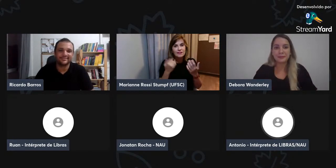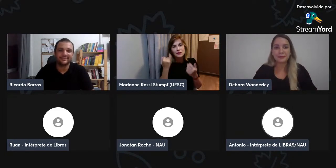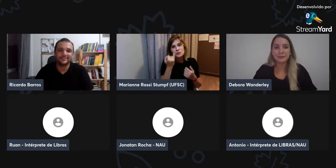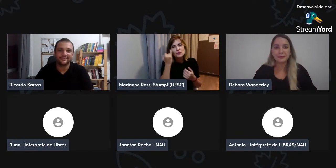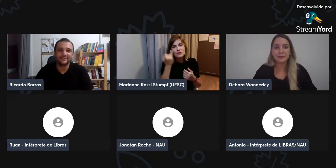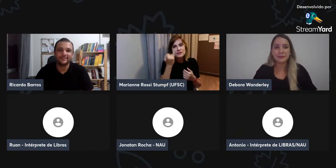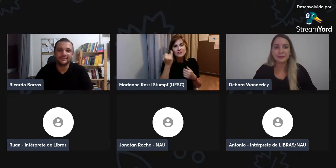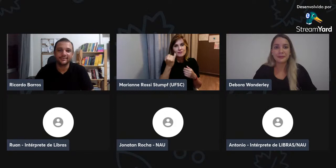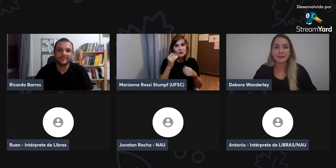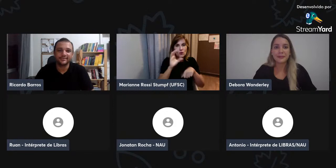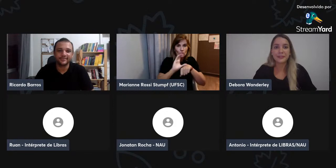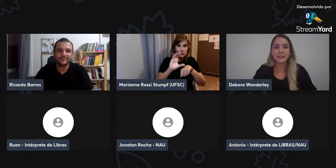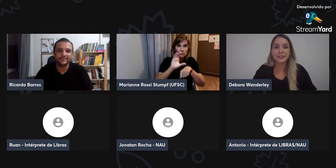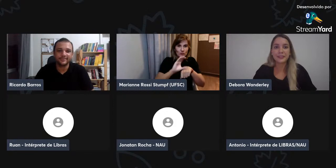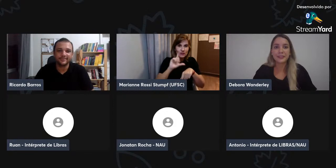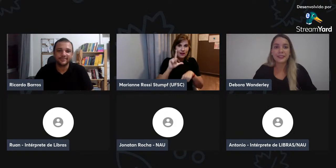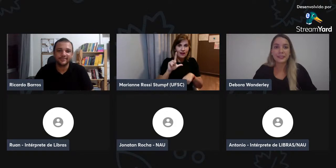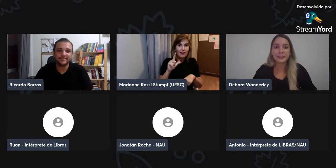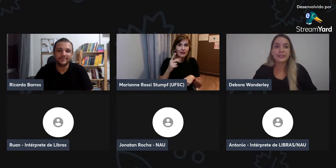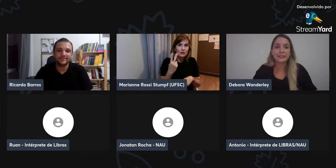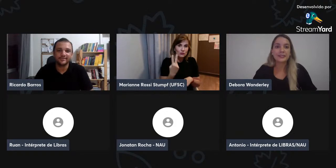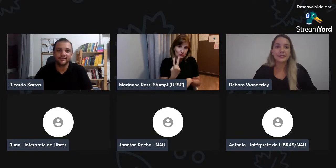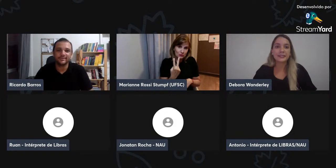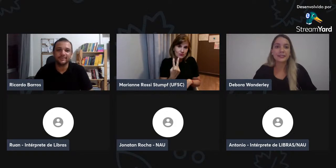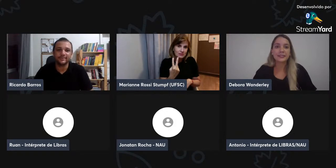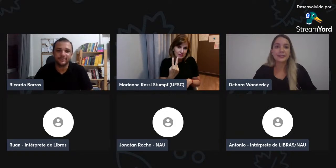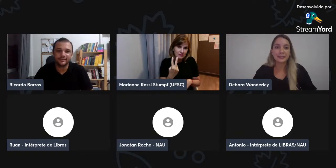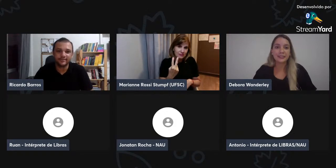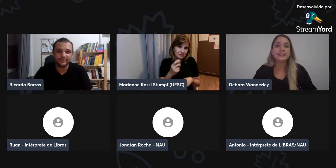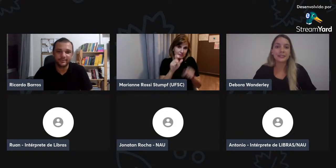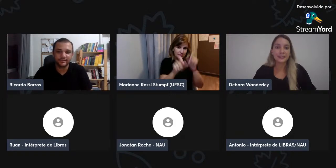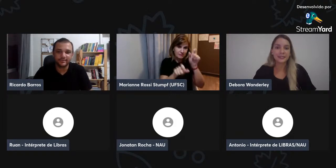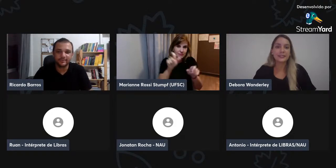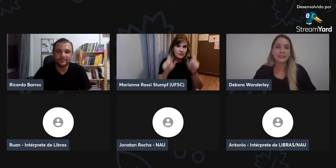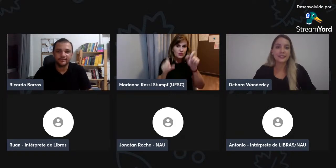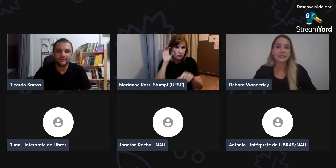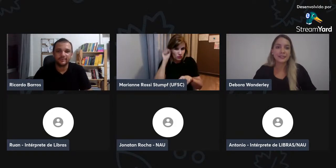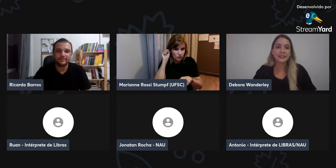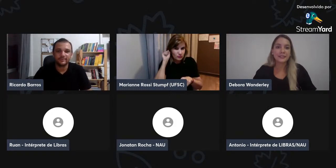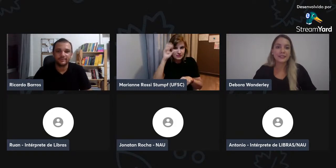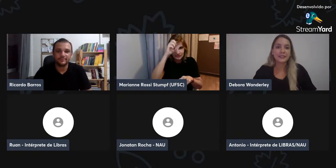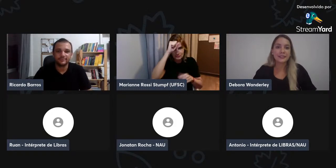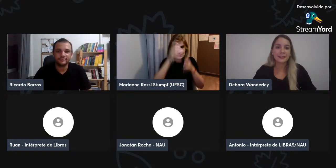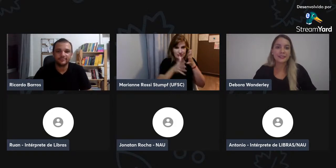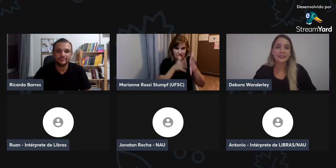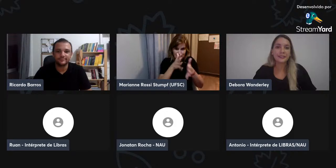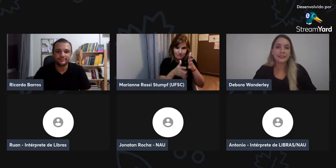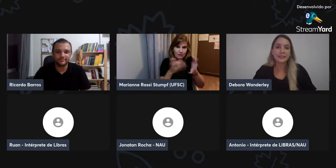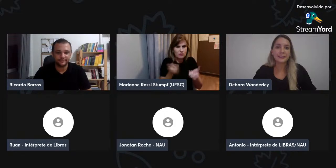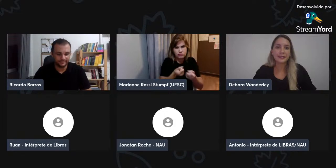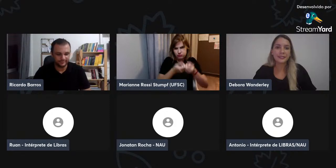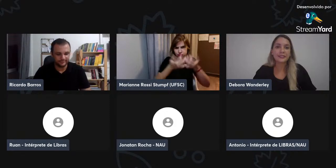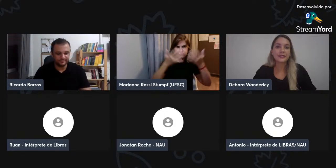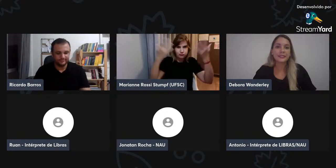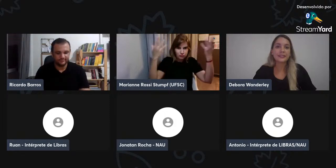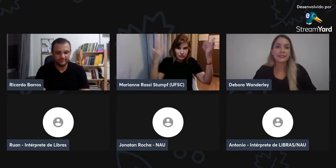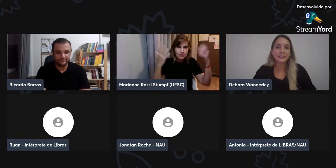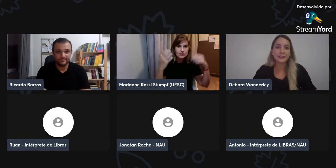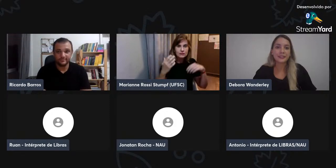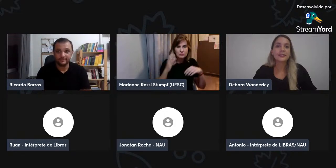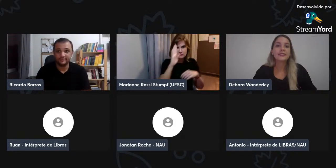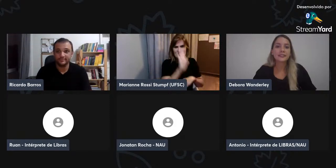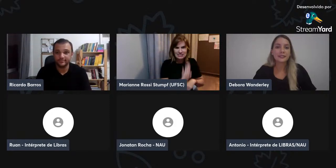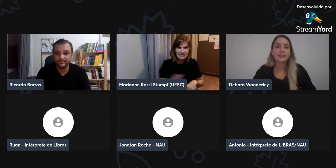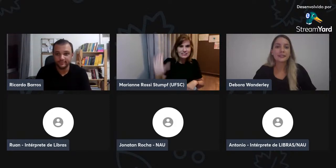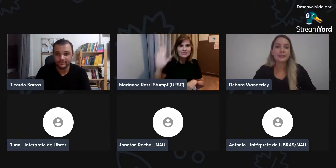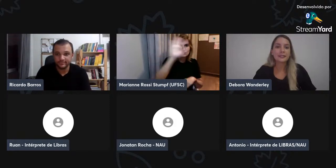possível. Então, é importante, né, nos cursos, né, usar os dois, né, as duas línguas, né, para